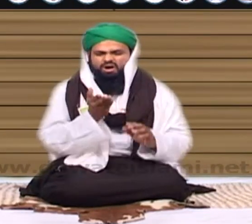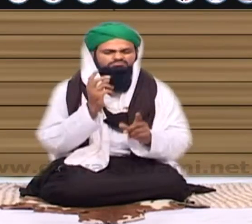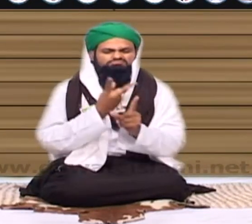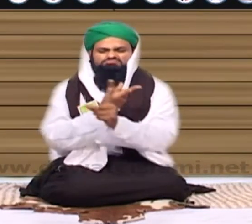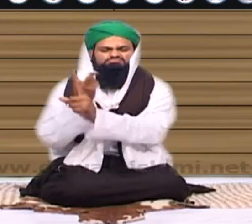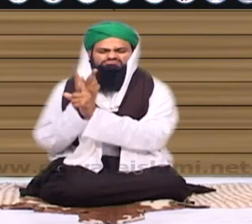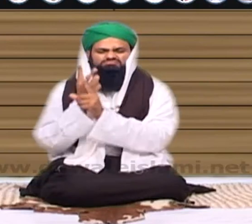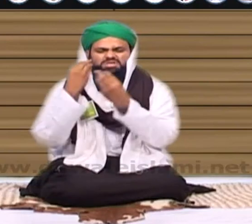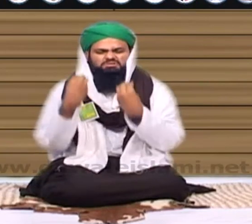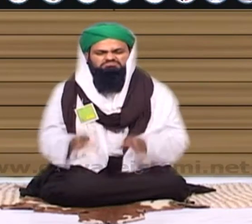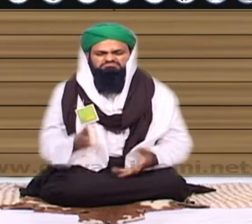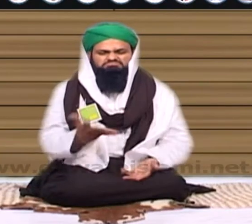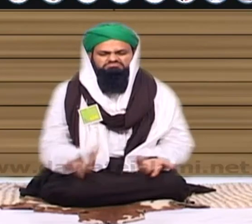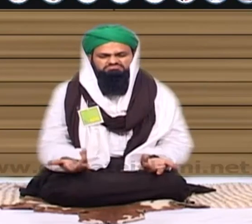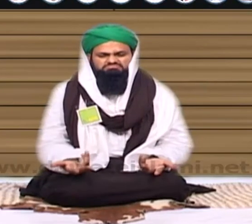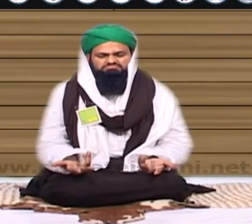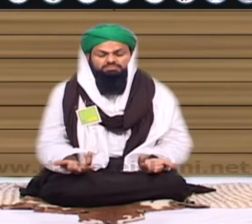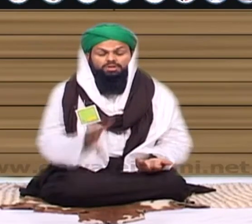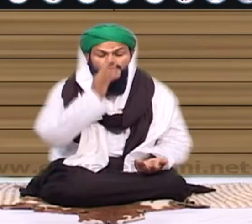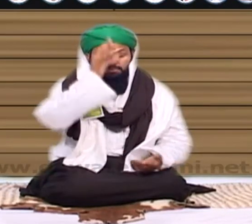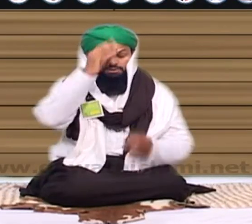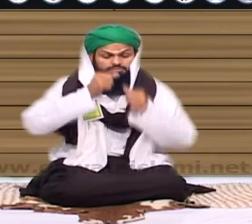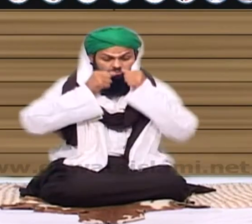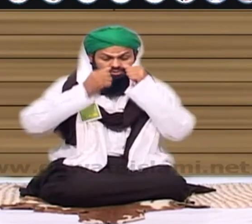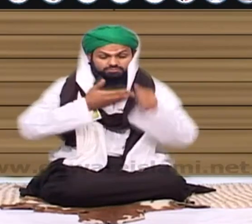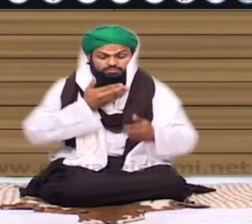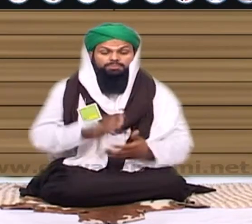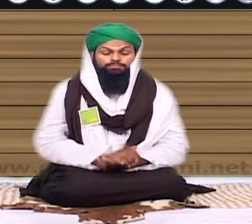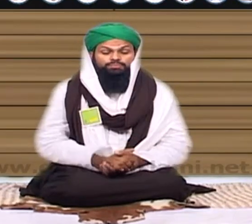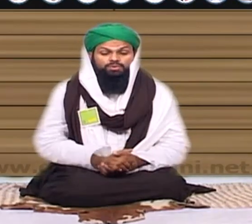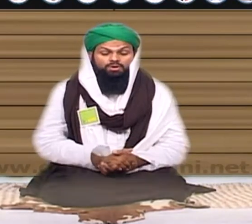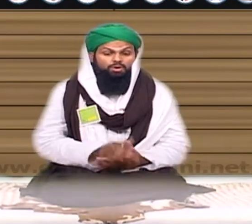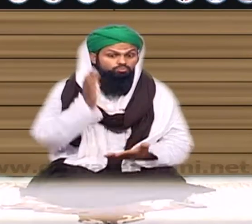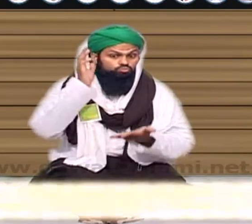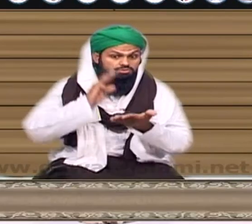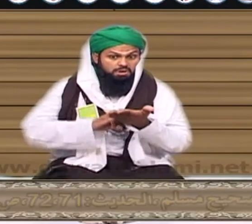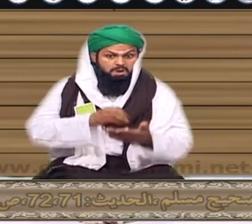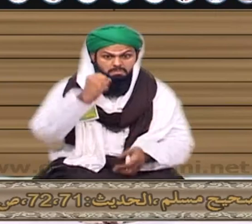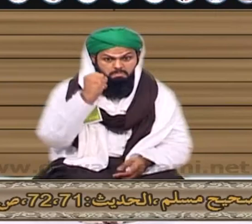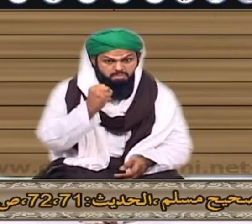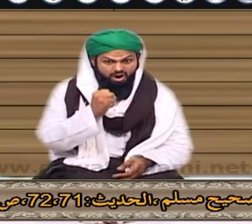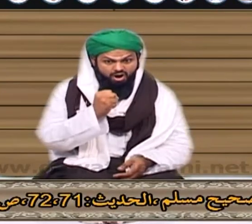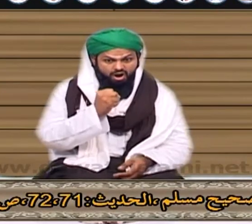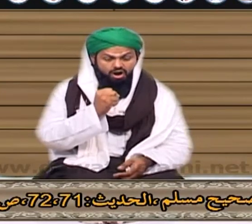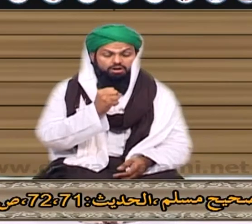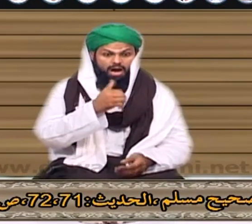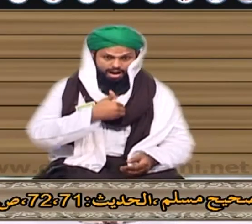دعوت دی جاتے ہیں میرے وہ یہ تو دیکھیں سرکار کا ارشاد کہ تم میں سے وہ شخص مومن اس وقت تک نہیں ہو سکتا